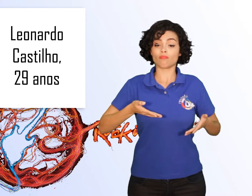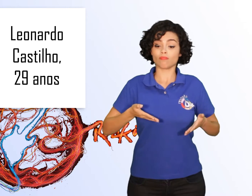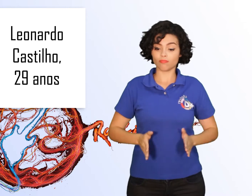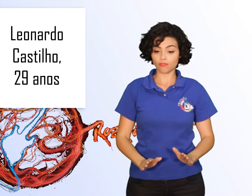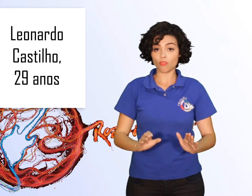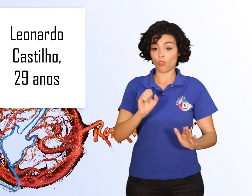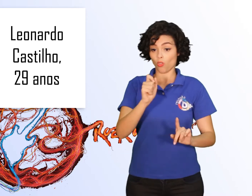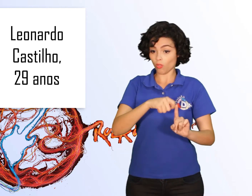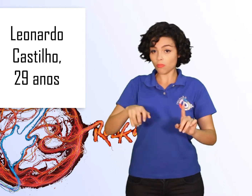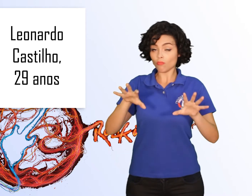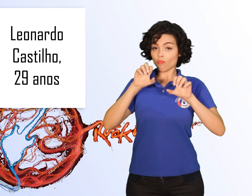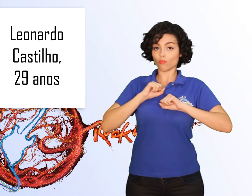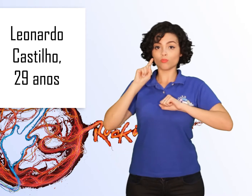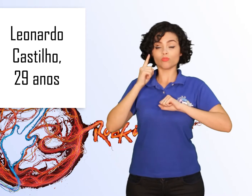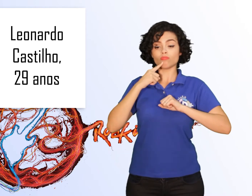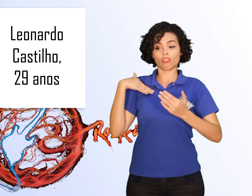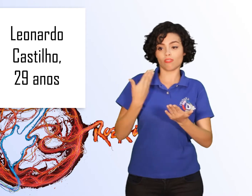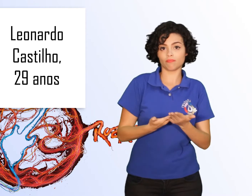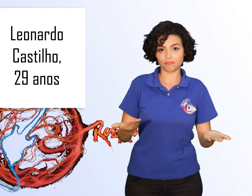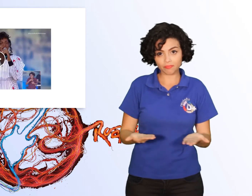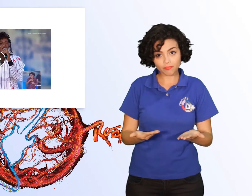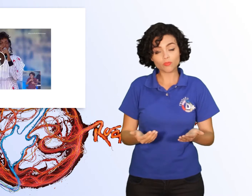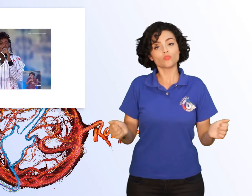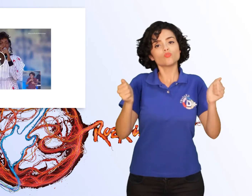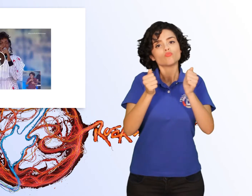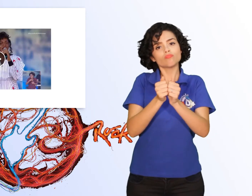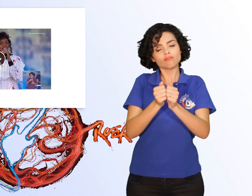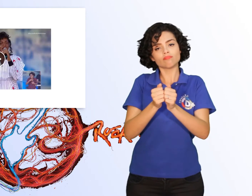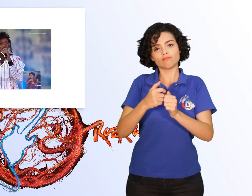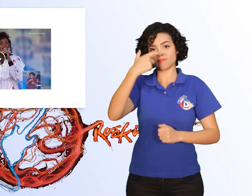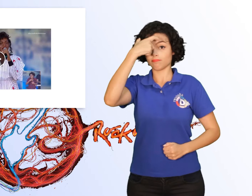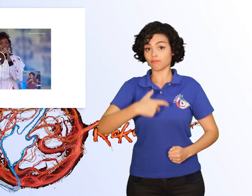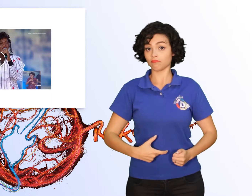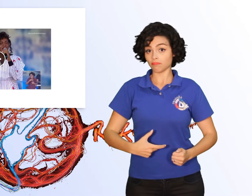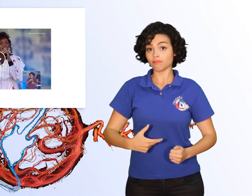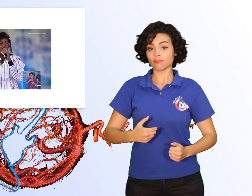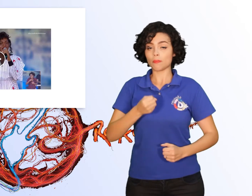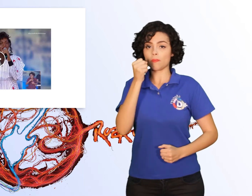desde os oito meses, interpretou junto com Lineker a música Zero.